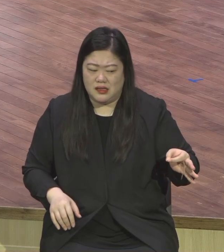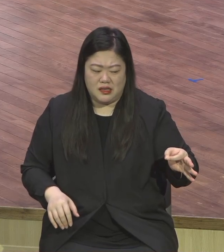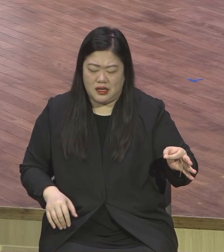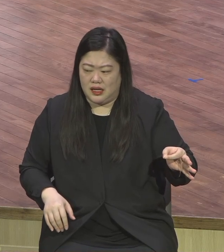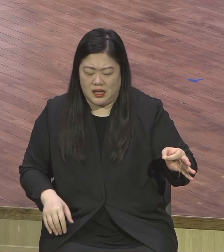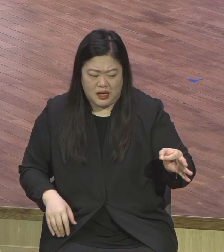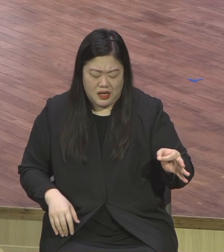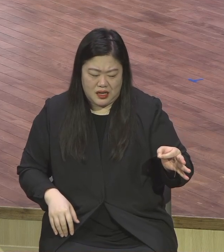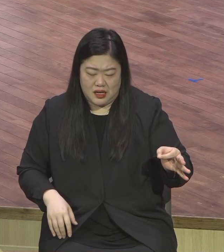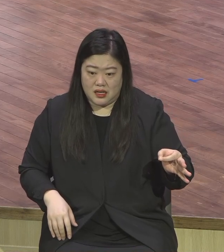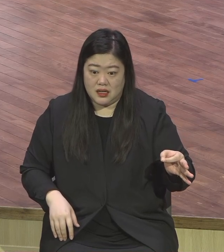그것에 속고 있습니까?